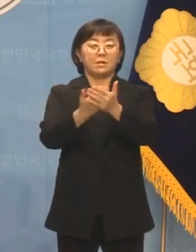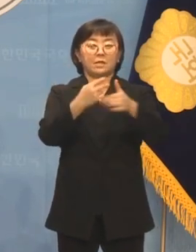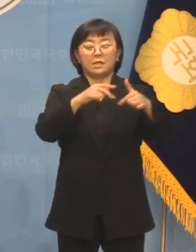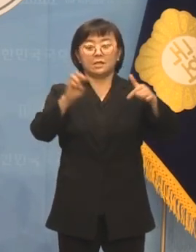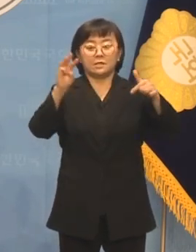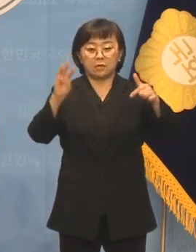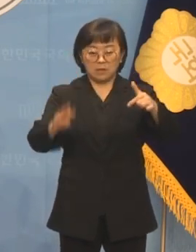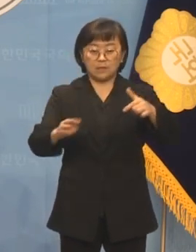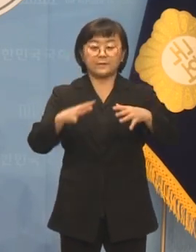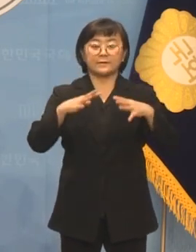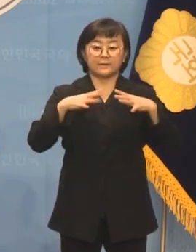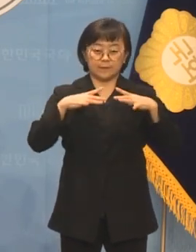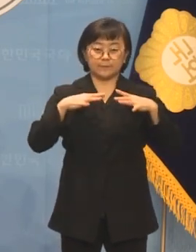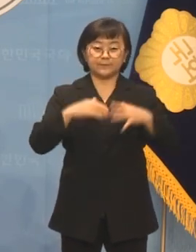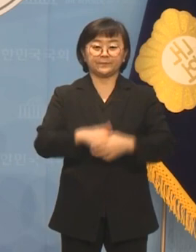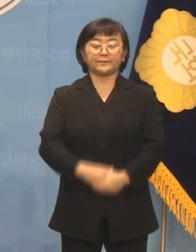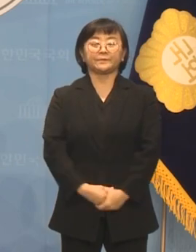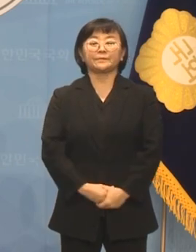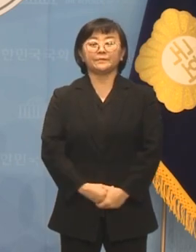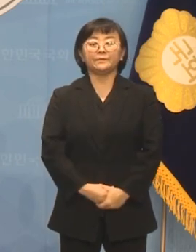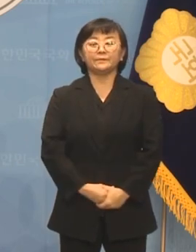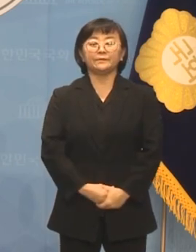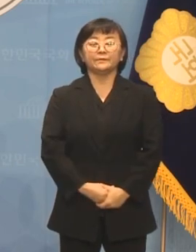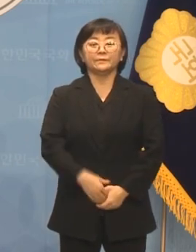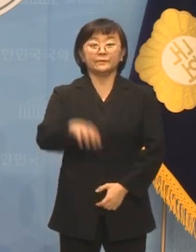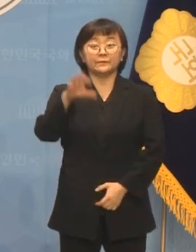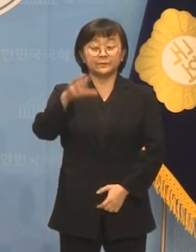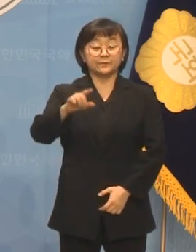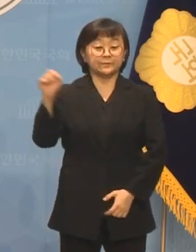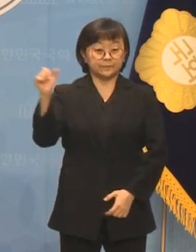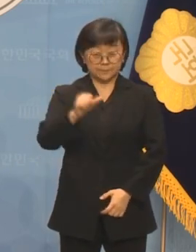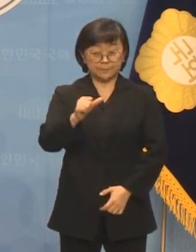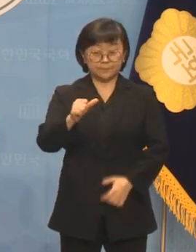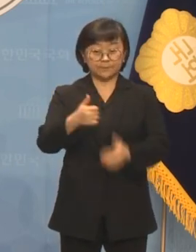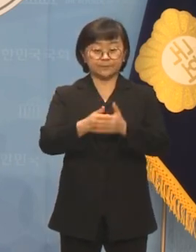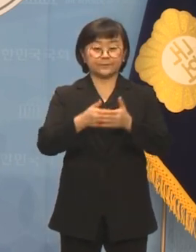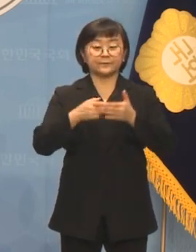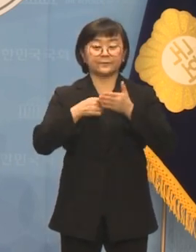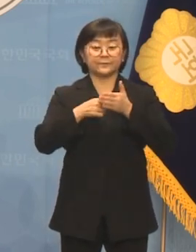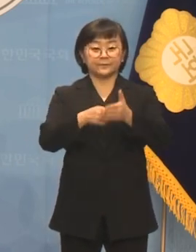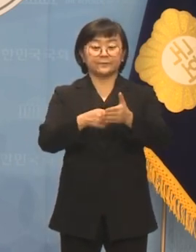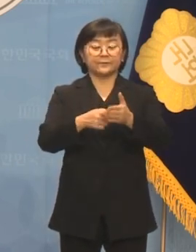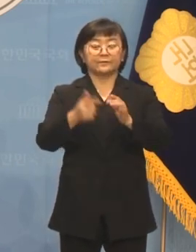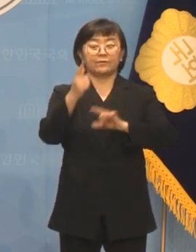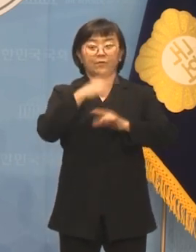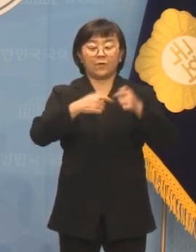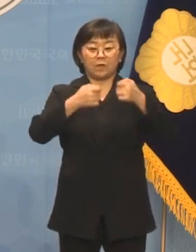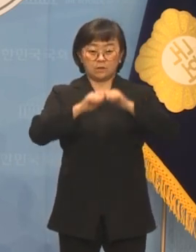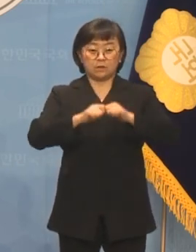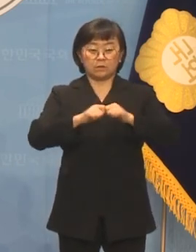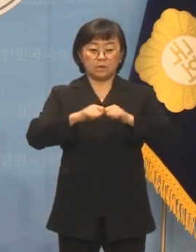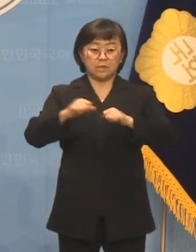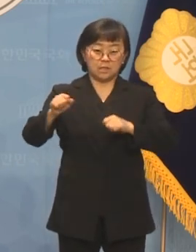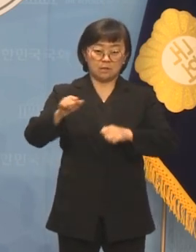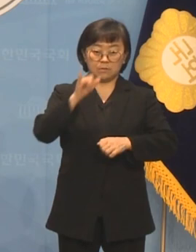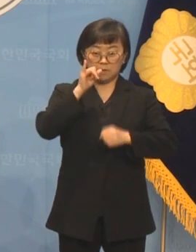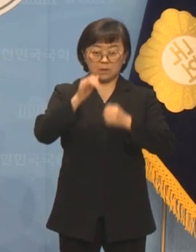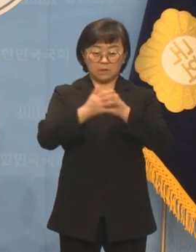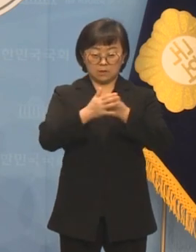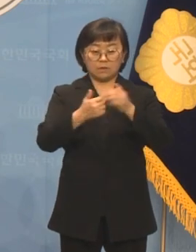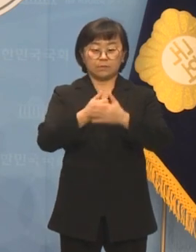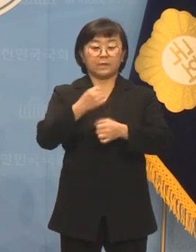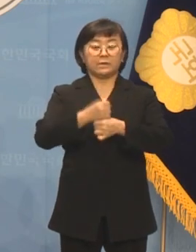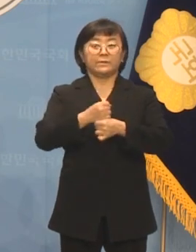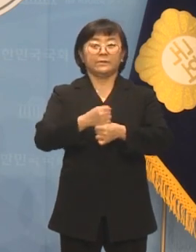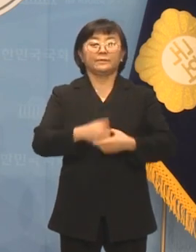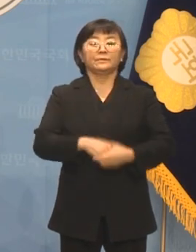되었습니다. 저는 이것에 박차를 가해 좀 더 정교하고 파워풀한 면을 곁들이겠습니다.